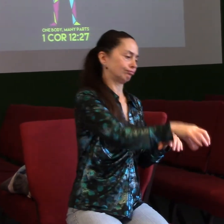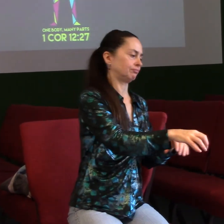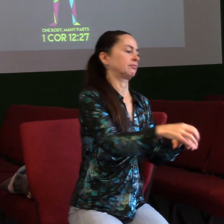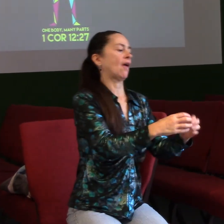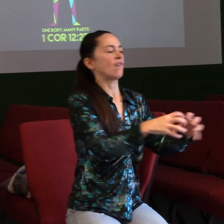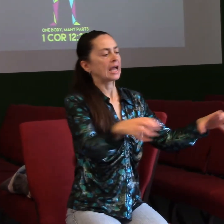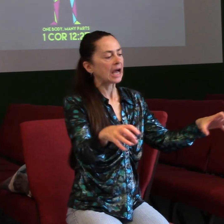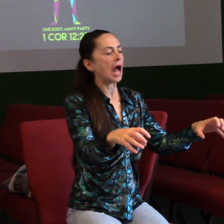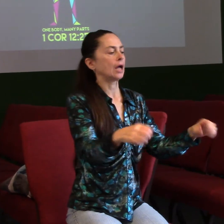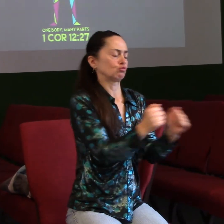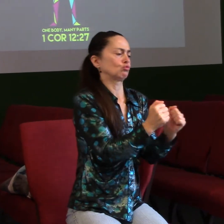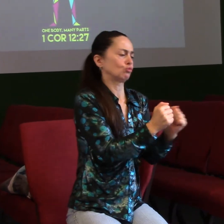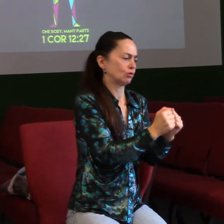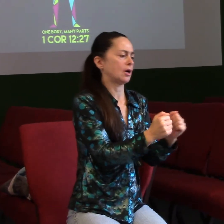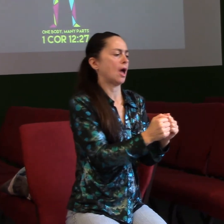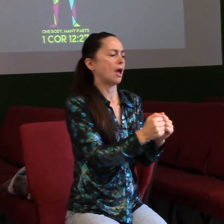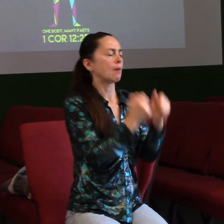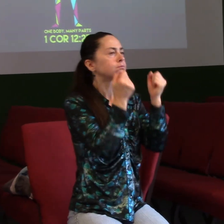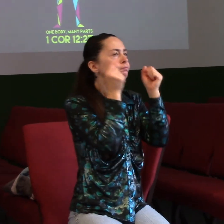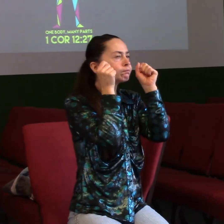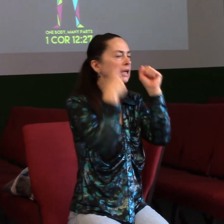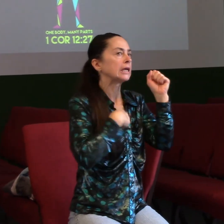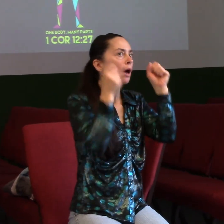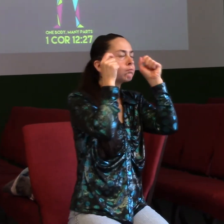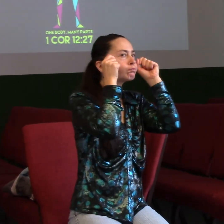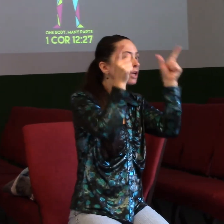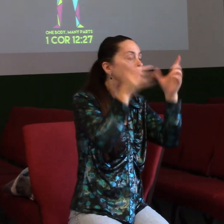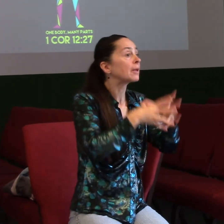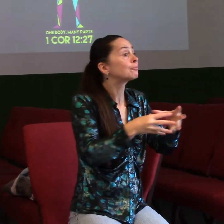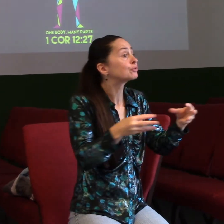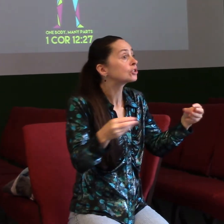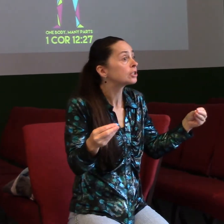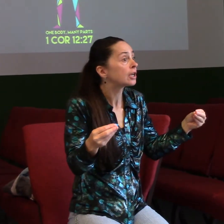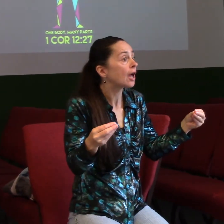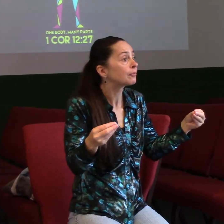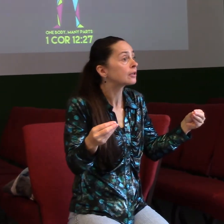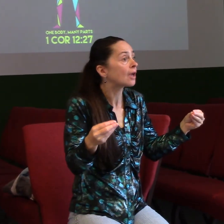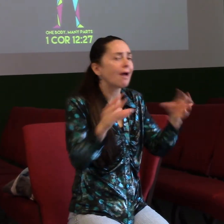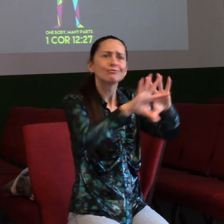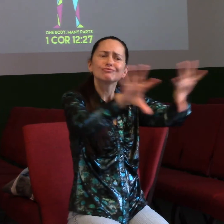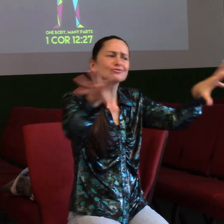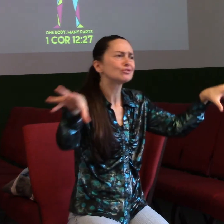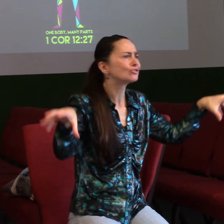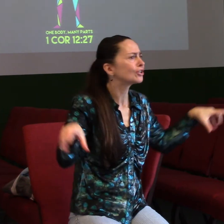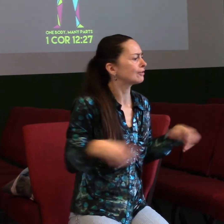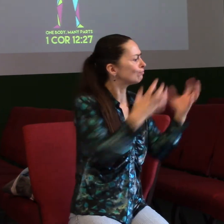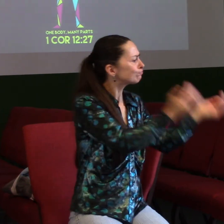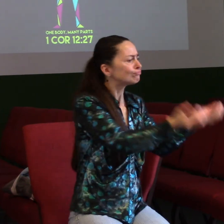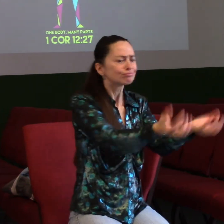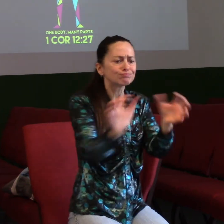necháme se překvapit. A byl jsem hrozně moc příjemně překvapený, že z té skupiny všichni donesli něco k jídlu, každý fakt donesl to, co měl